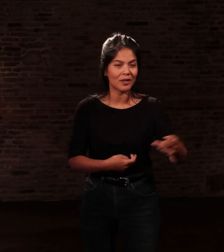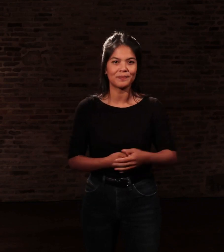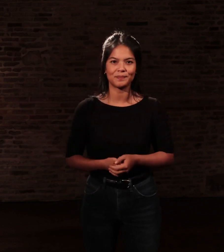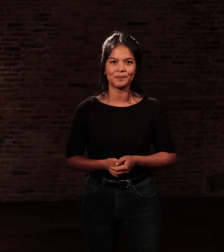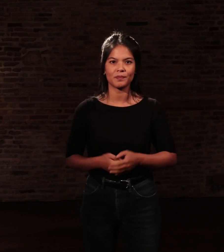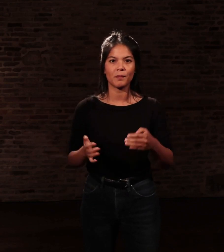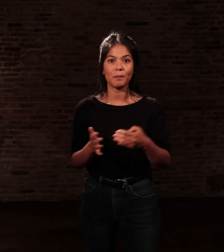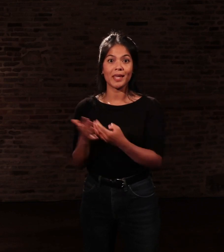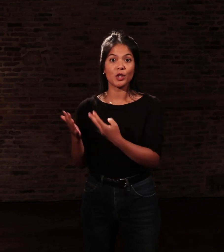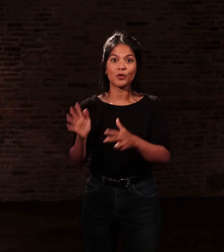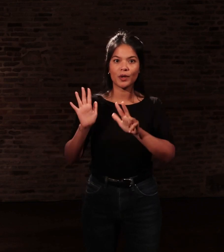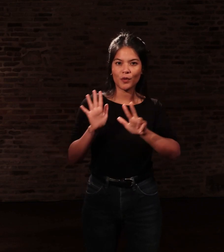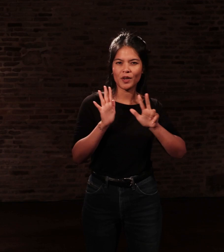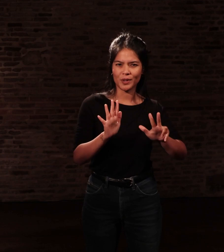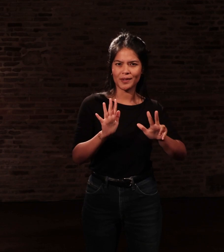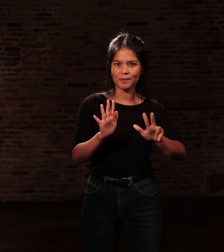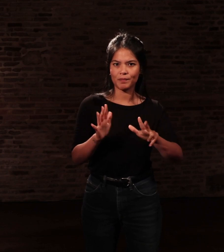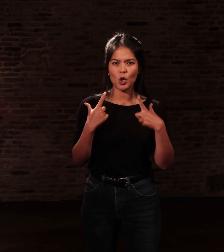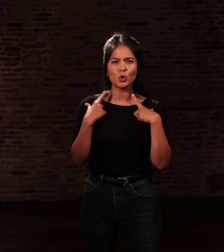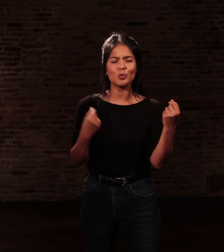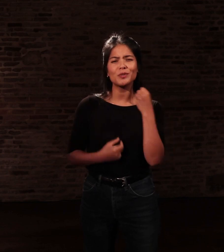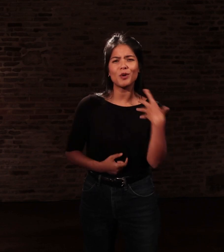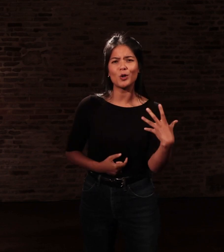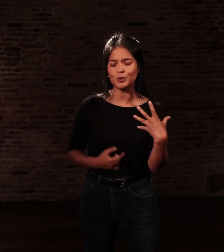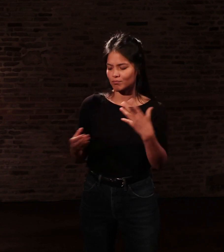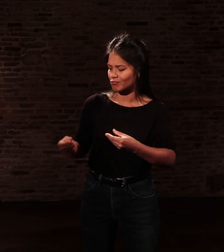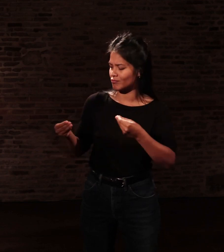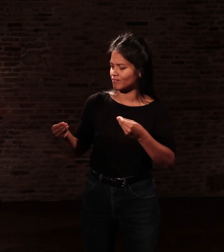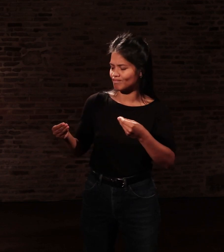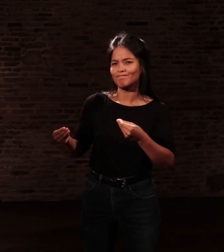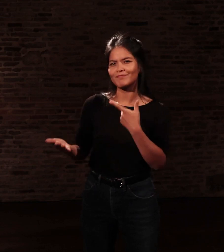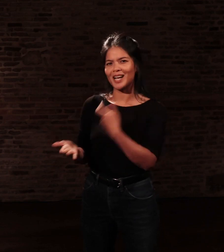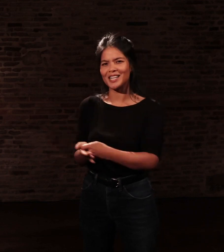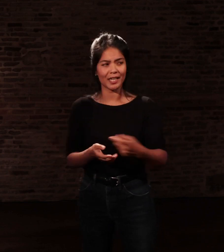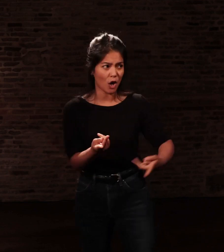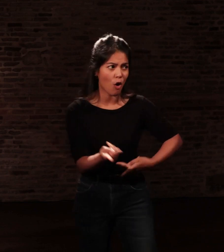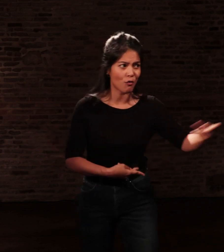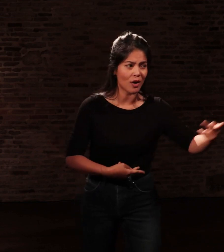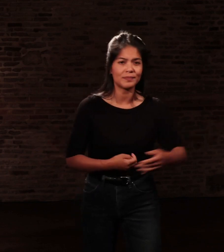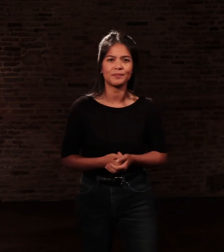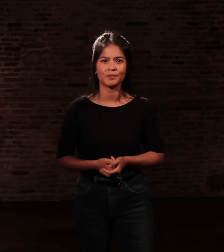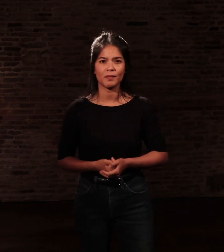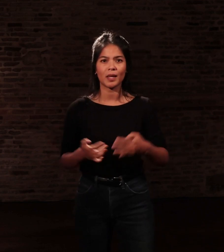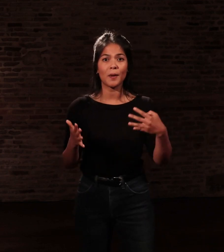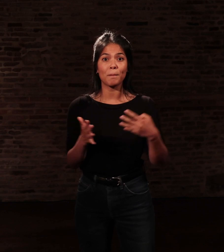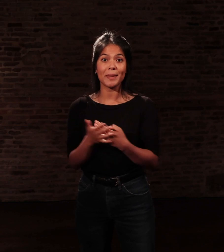une chemise blanche. En 1989, des boutons de manchette dorés.